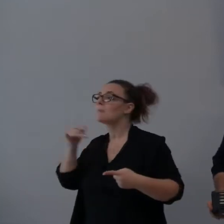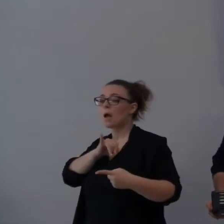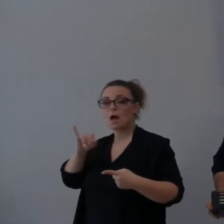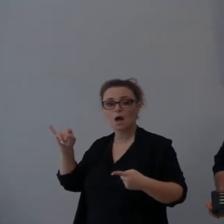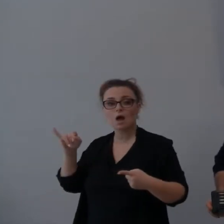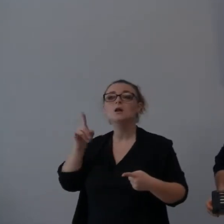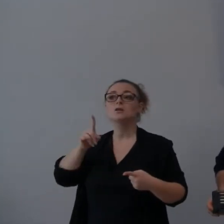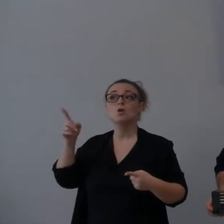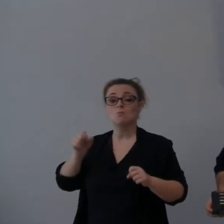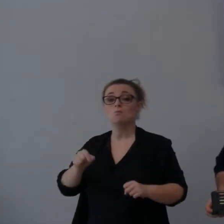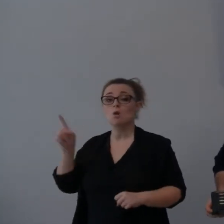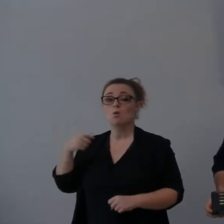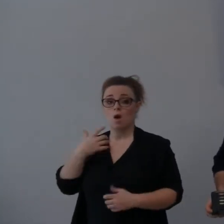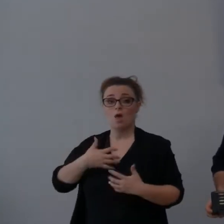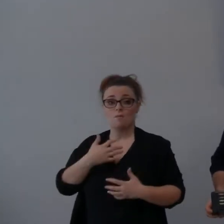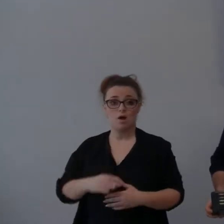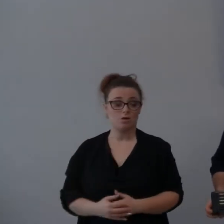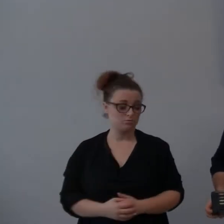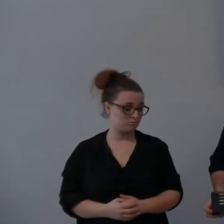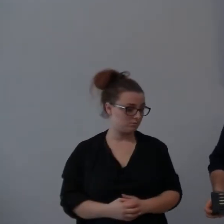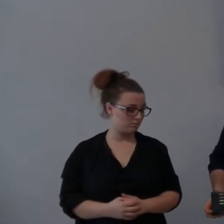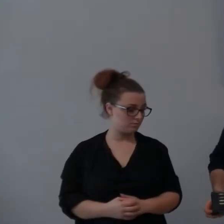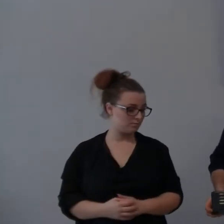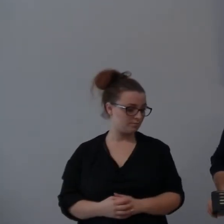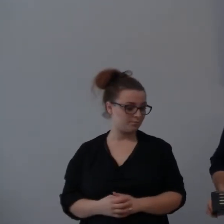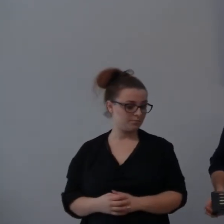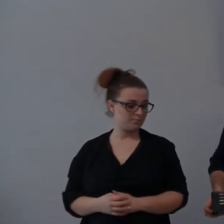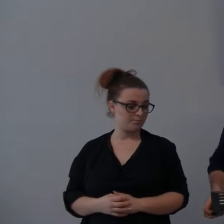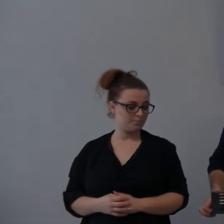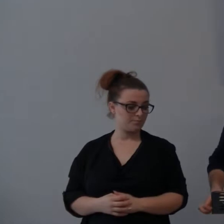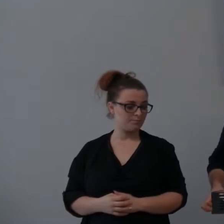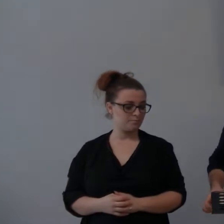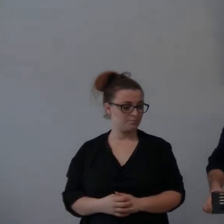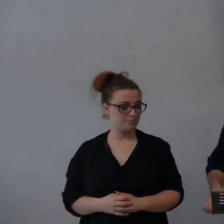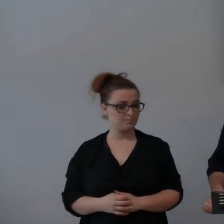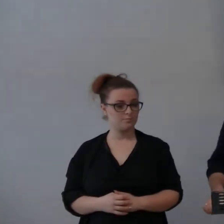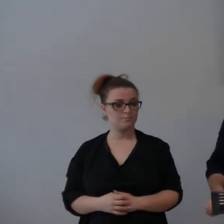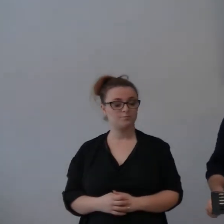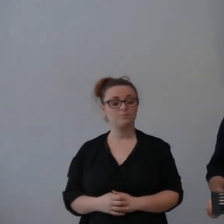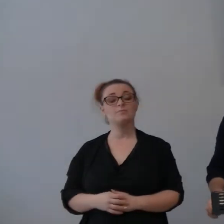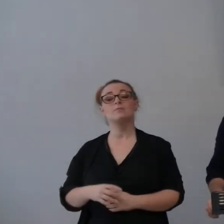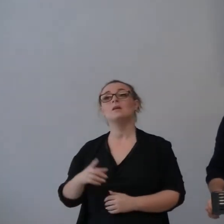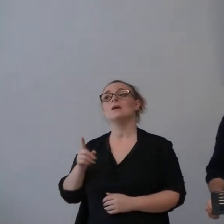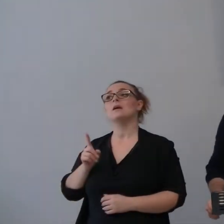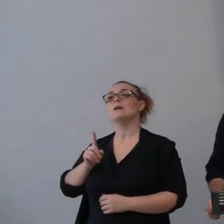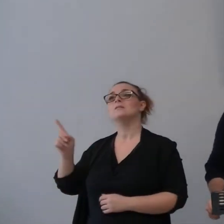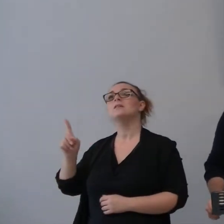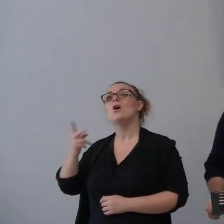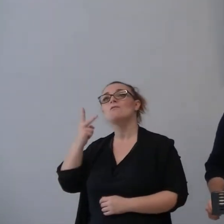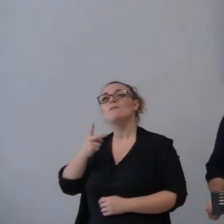e lo ha, in un certo senso, brutto dire abbandonato, ma lo ha